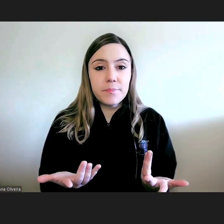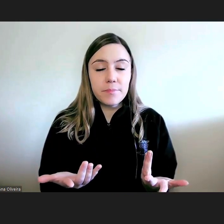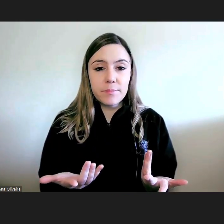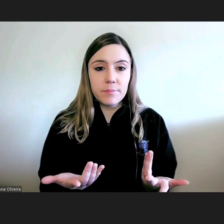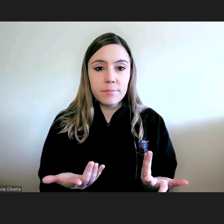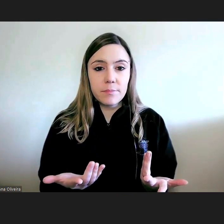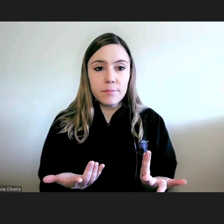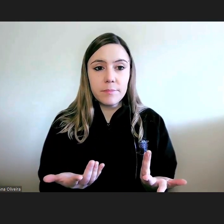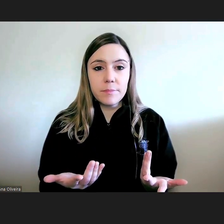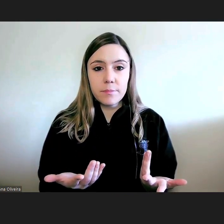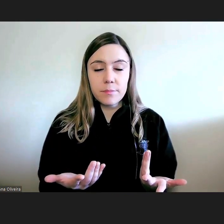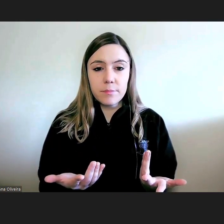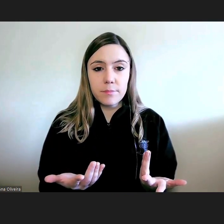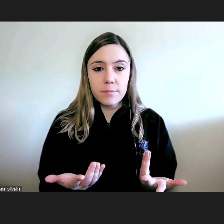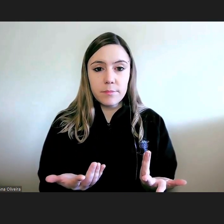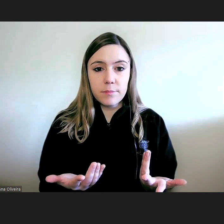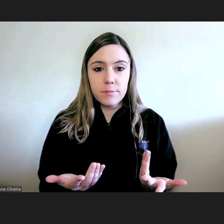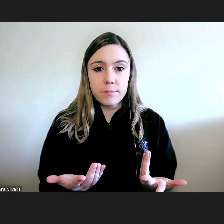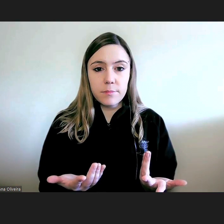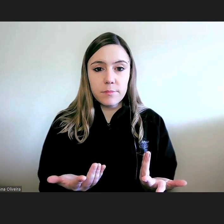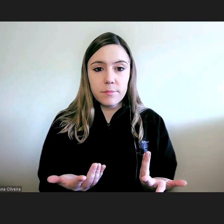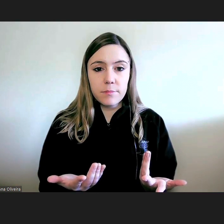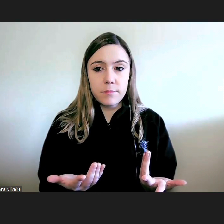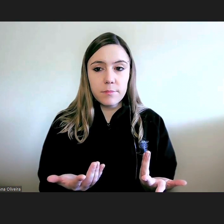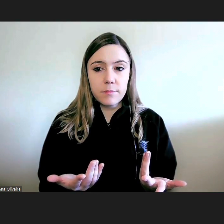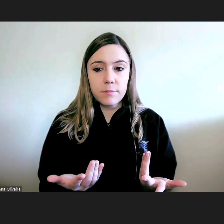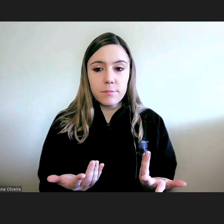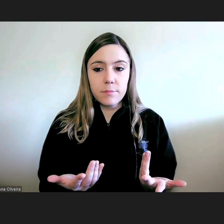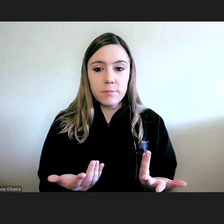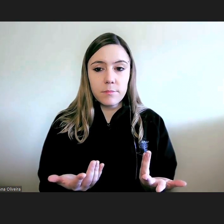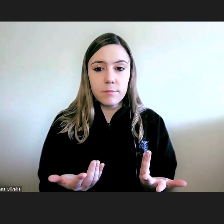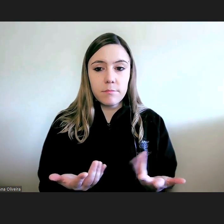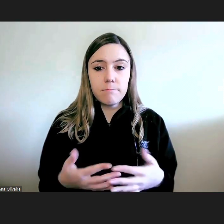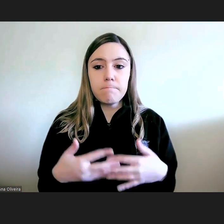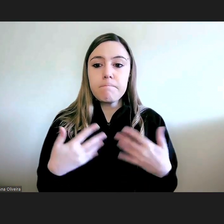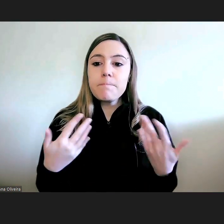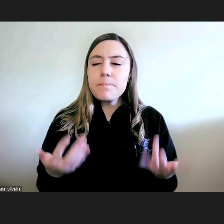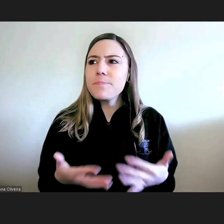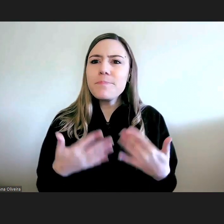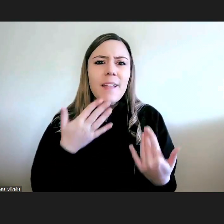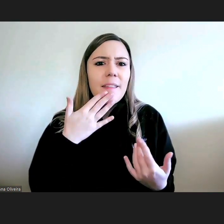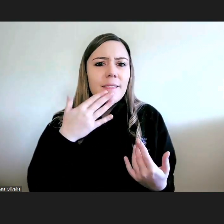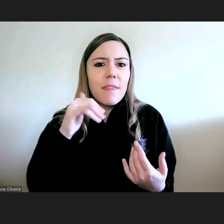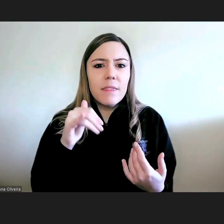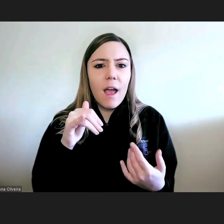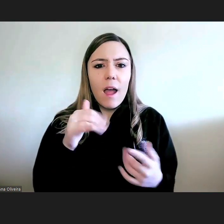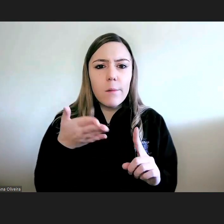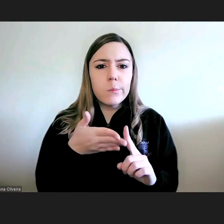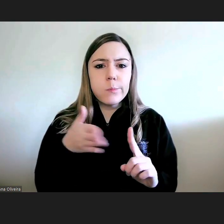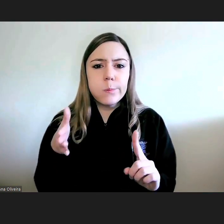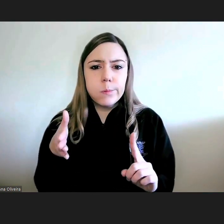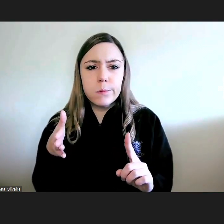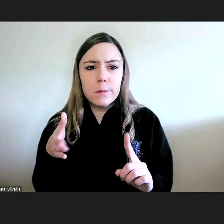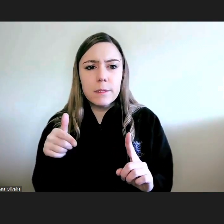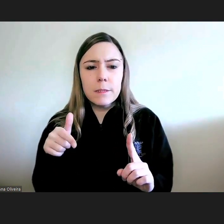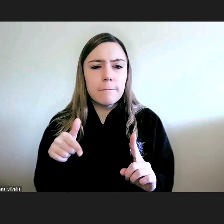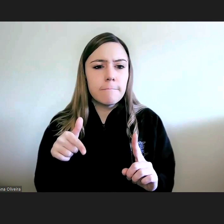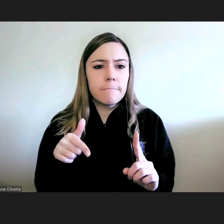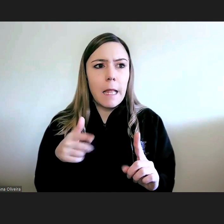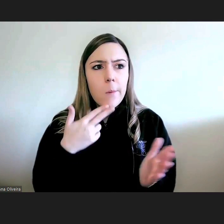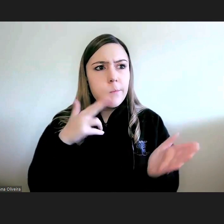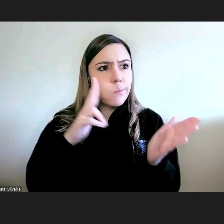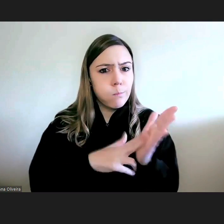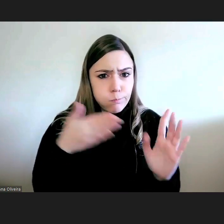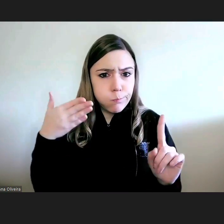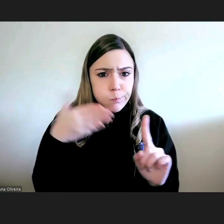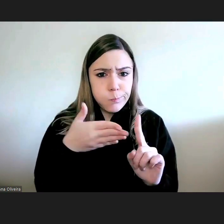não há como tentar enfim abstrair desta abstrair desta realidade